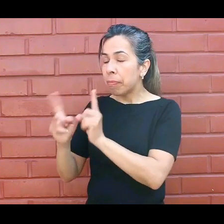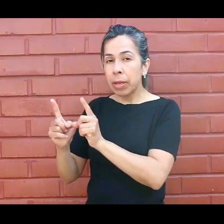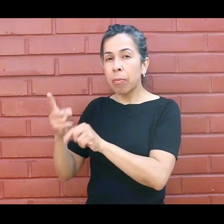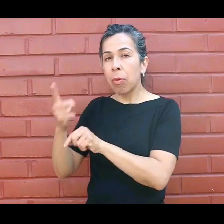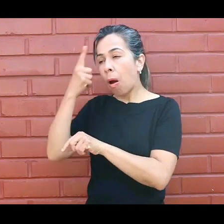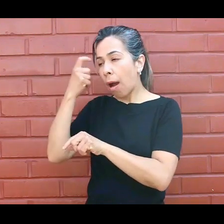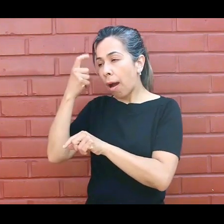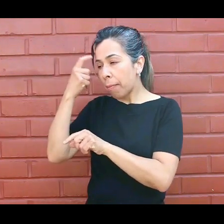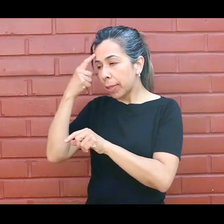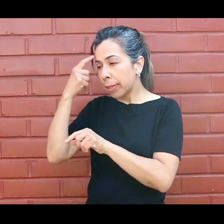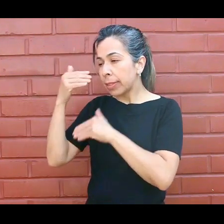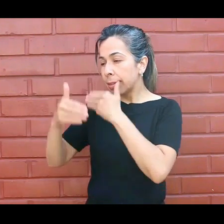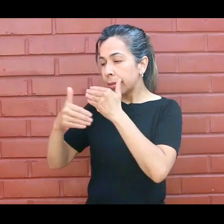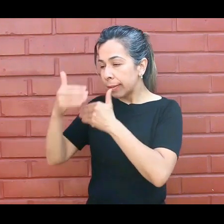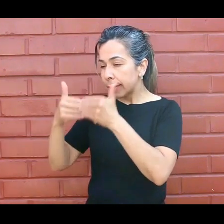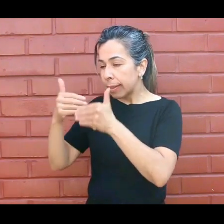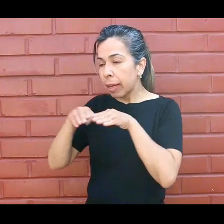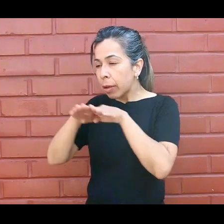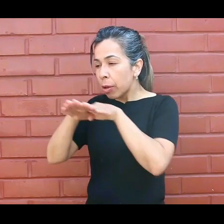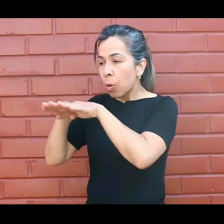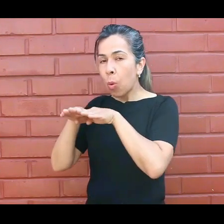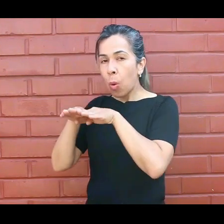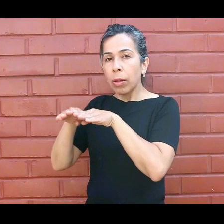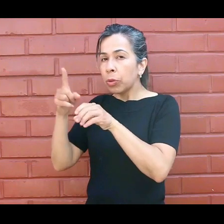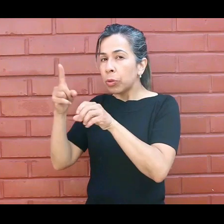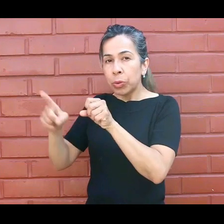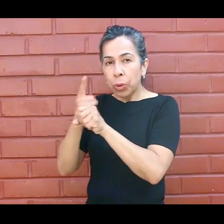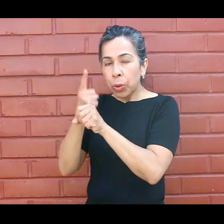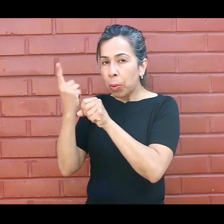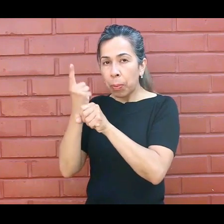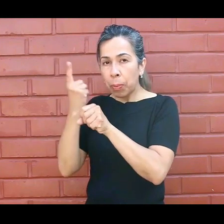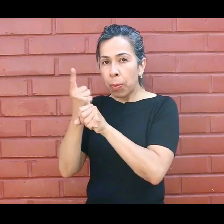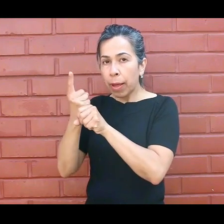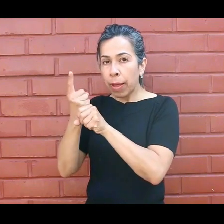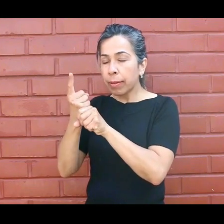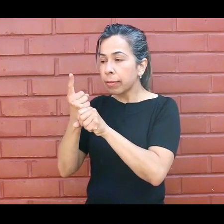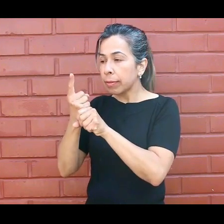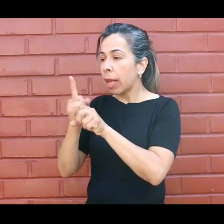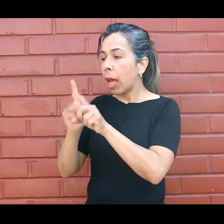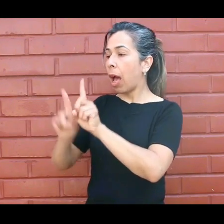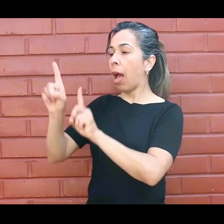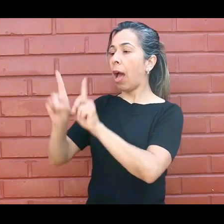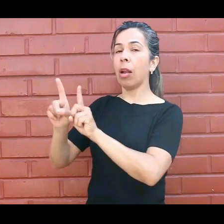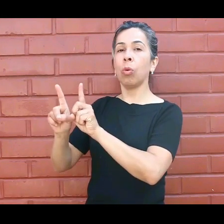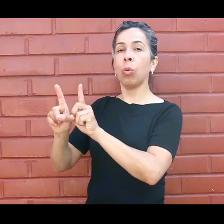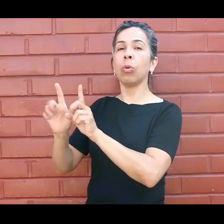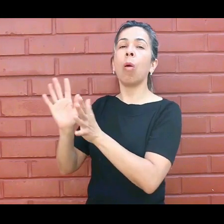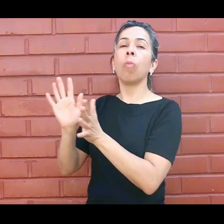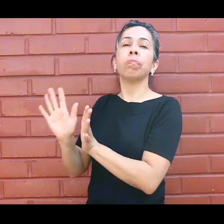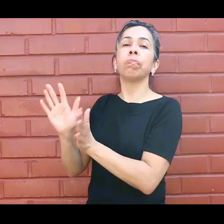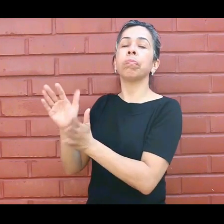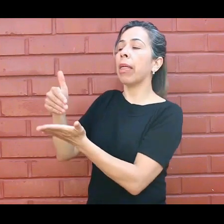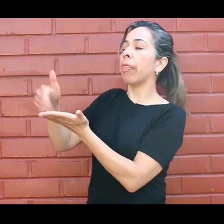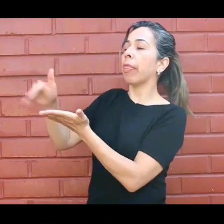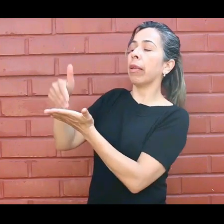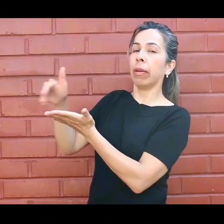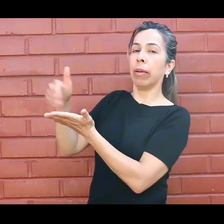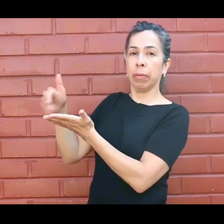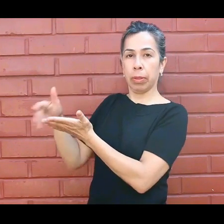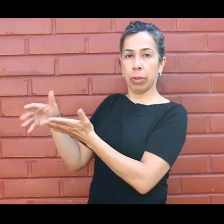hacen pueden ser, de hecho los regímenes académicos habilitaban esto, ser